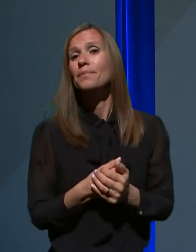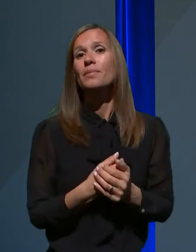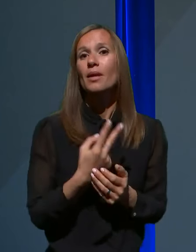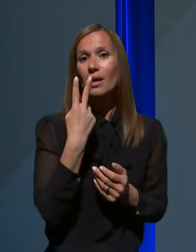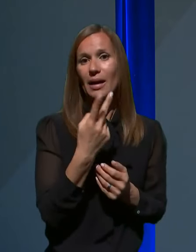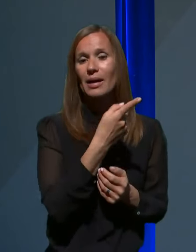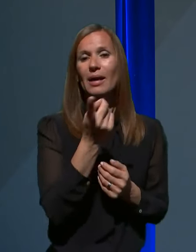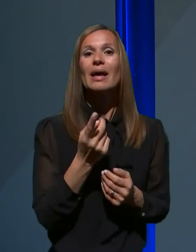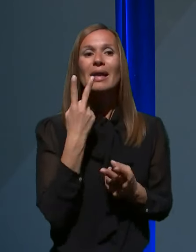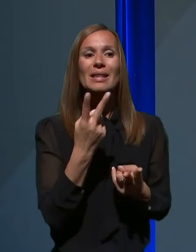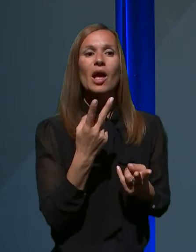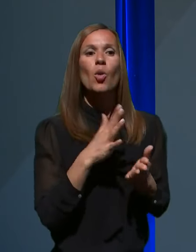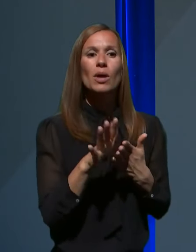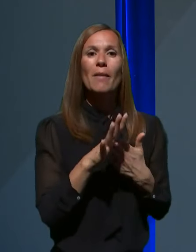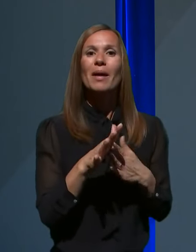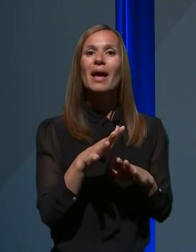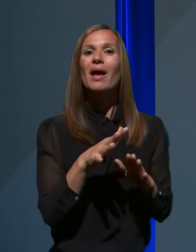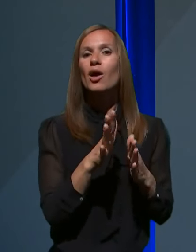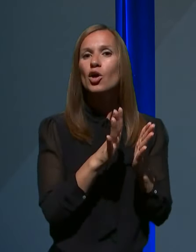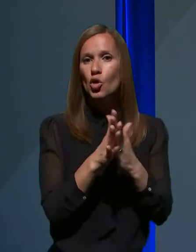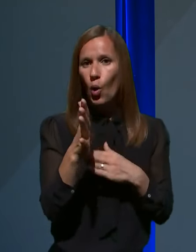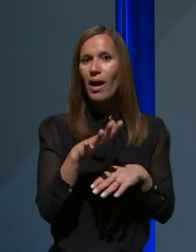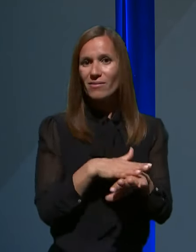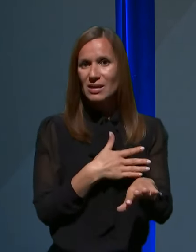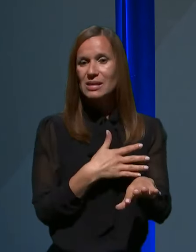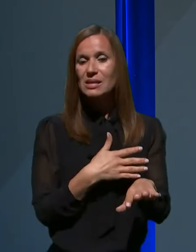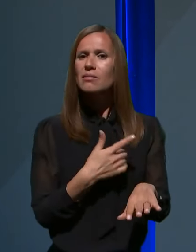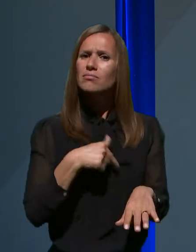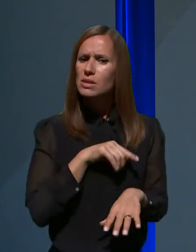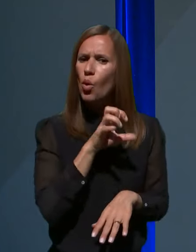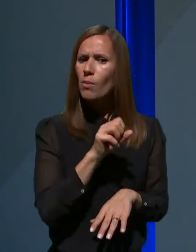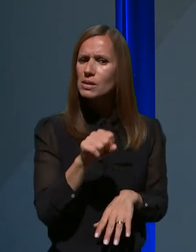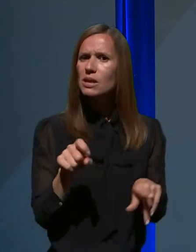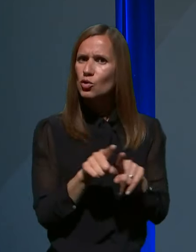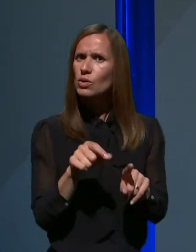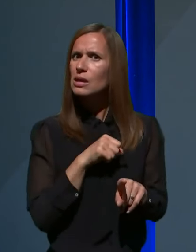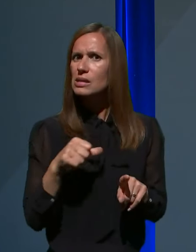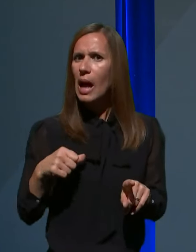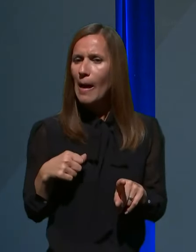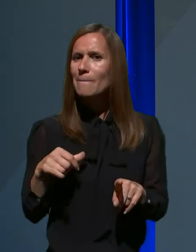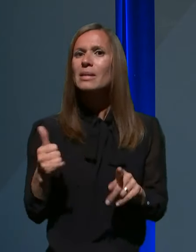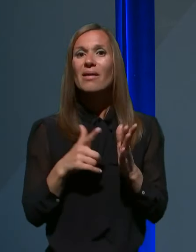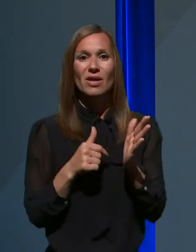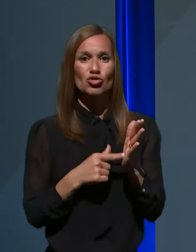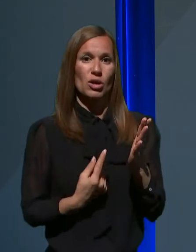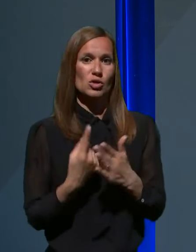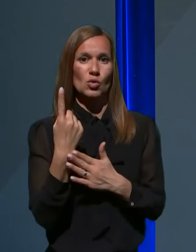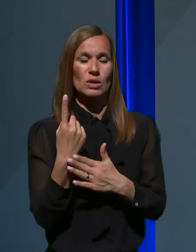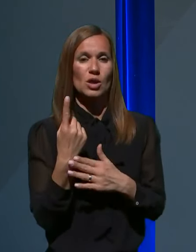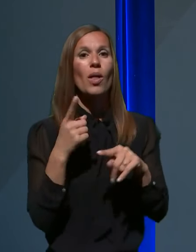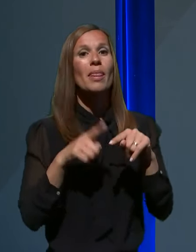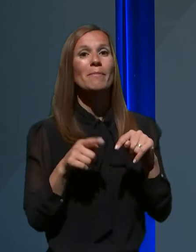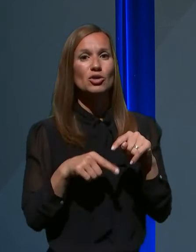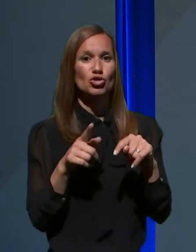rokavic, smo pač opažali tudi sami, da je dosti krat prišlo do napačne